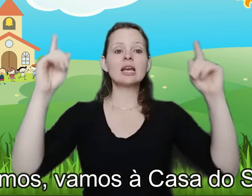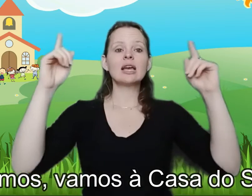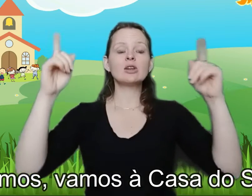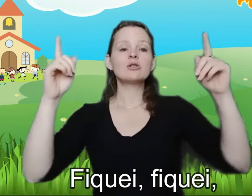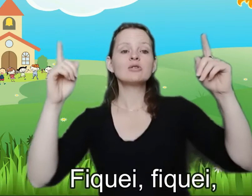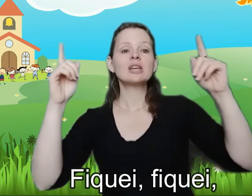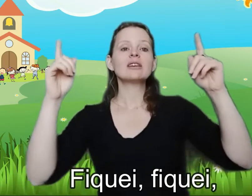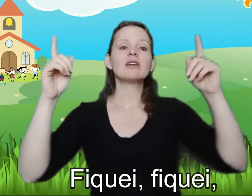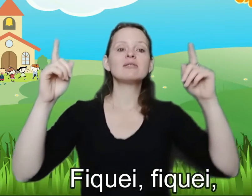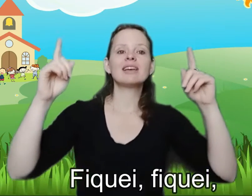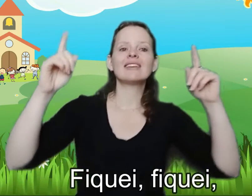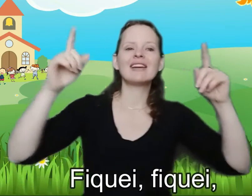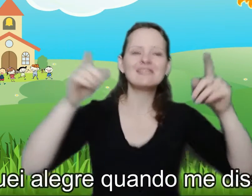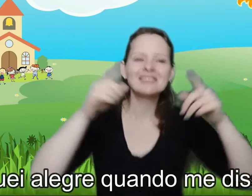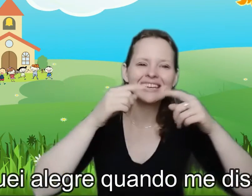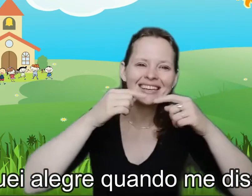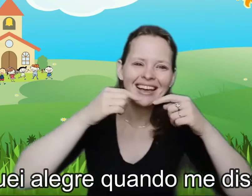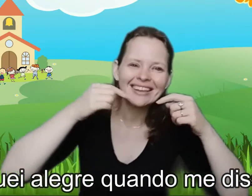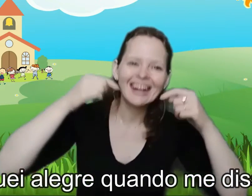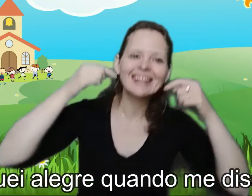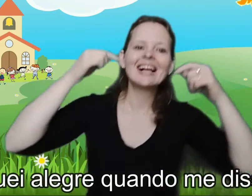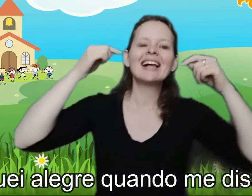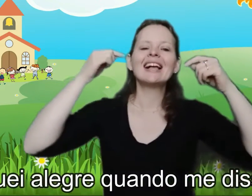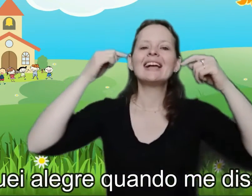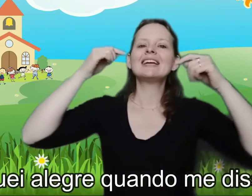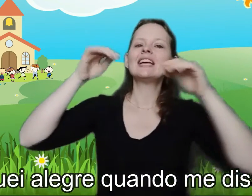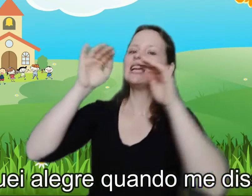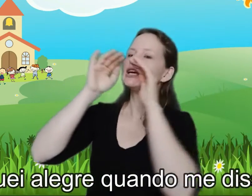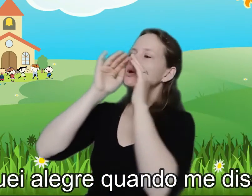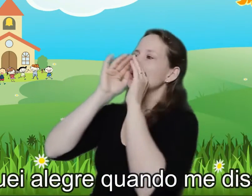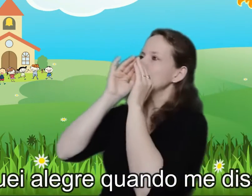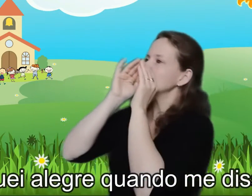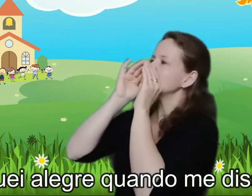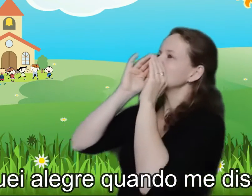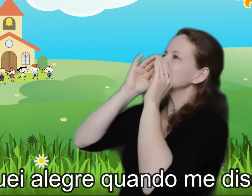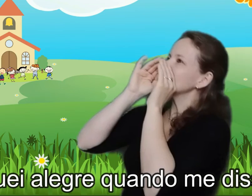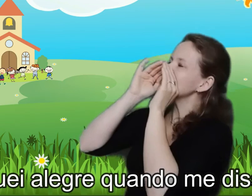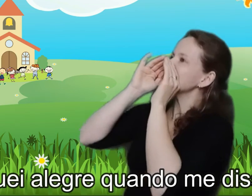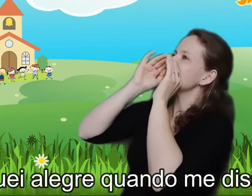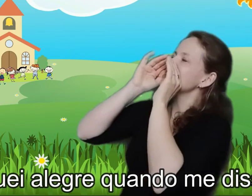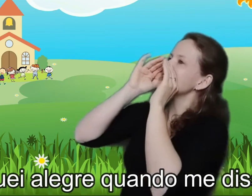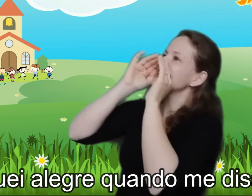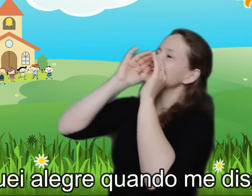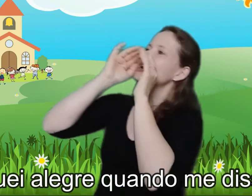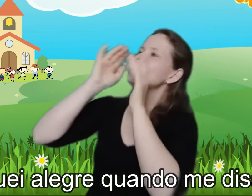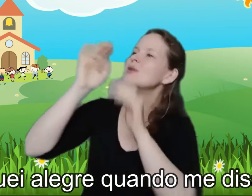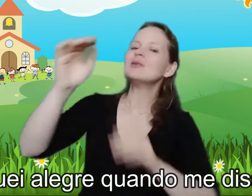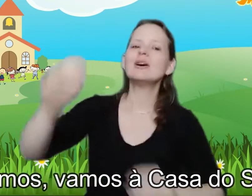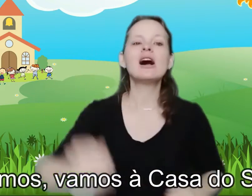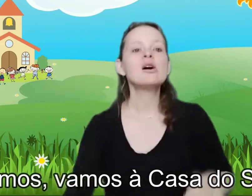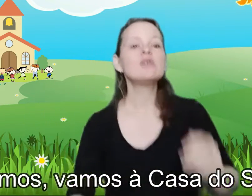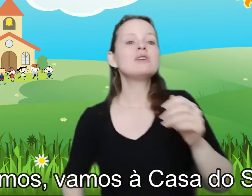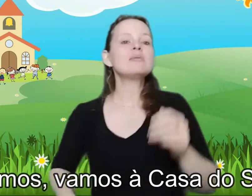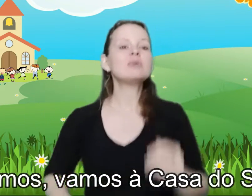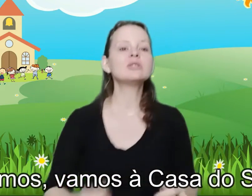Senhor Fiquei, fiquei, fiquei alegre quando me disseram Vamos,